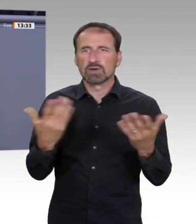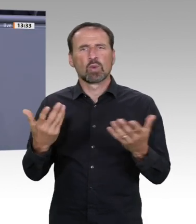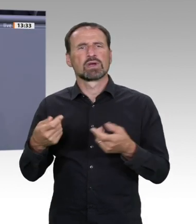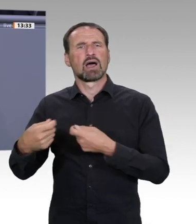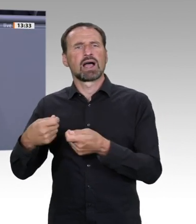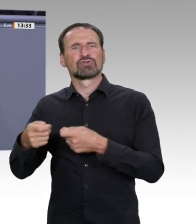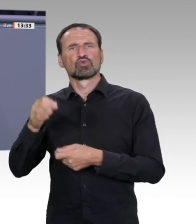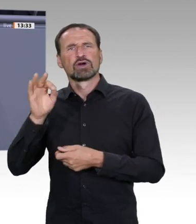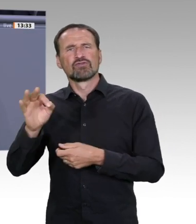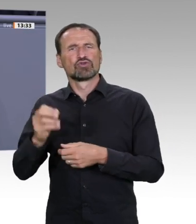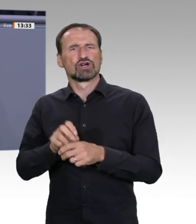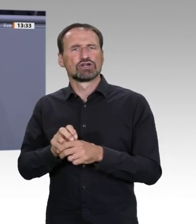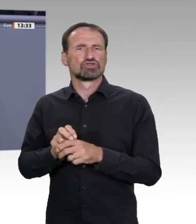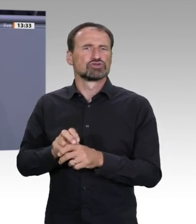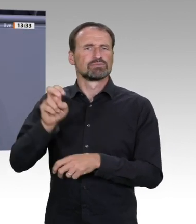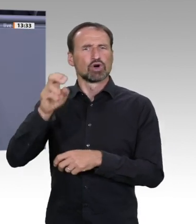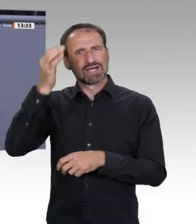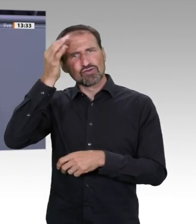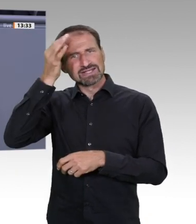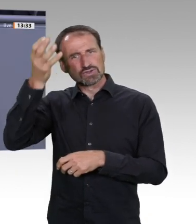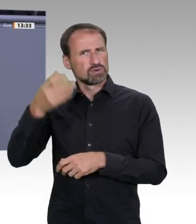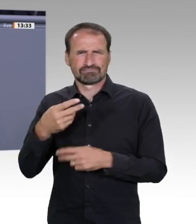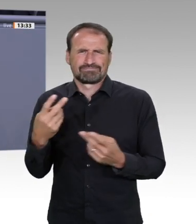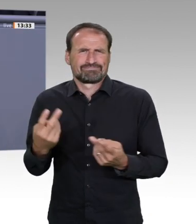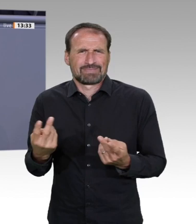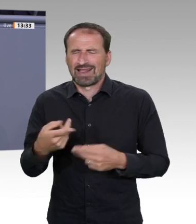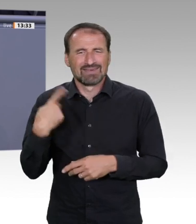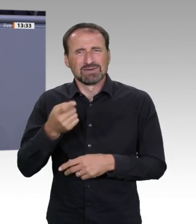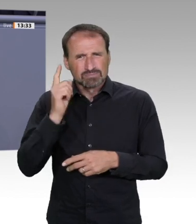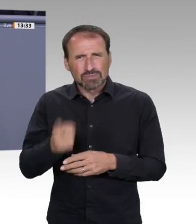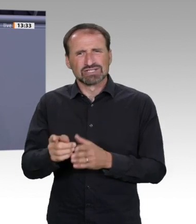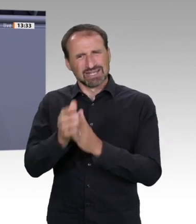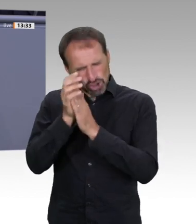Band laufen, sind Sie mit Aufräumarbeiten im Ministerium beschäftigt. Das ist fatal.